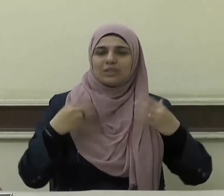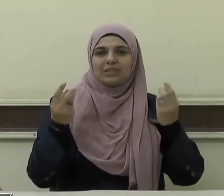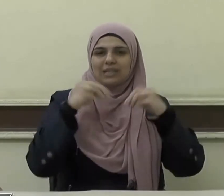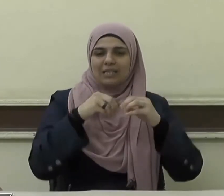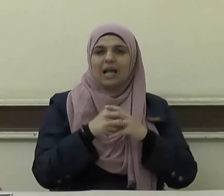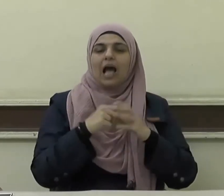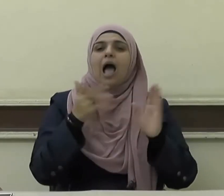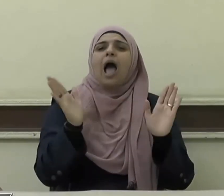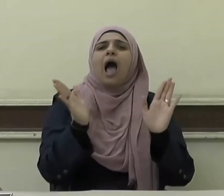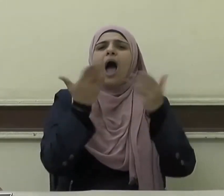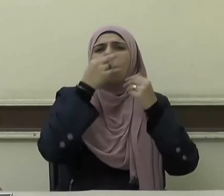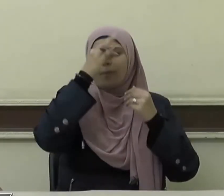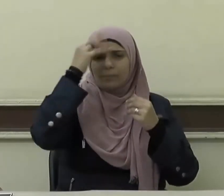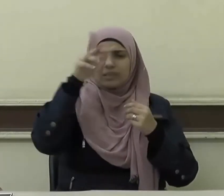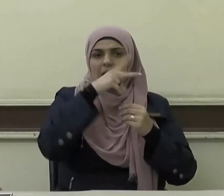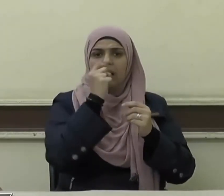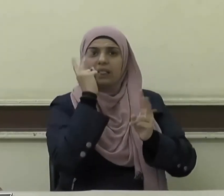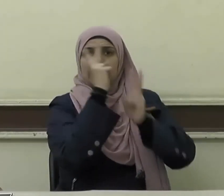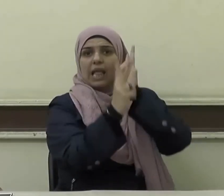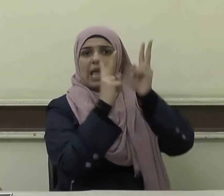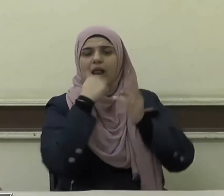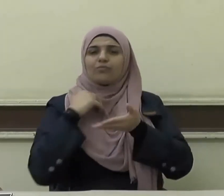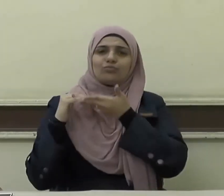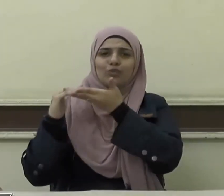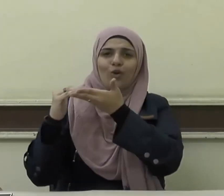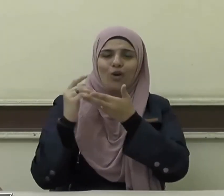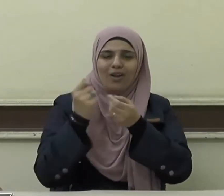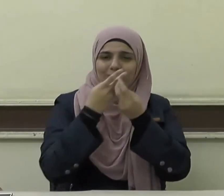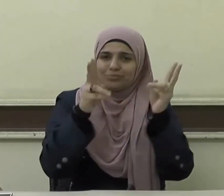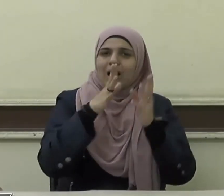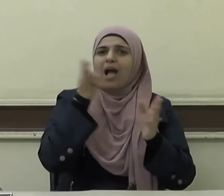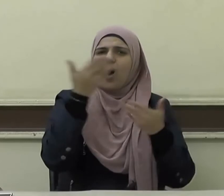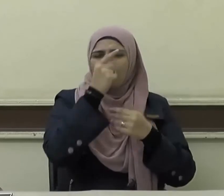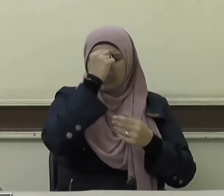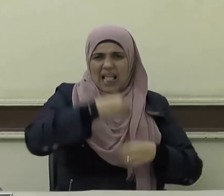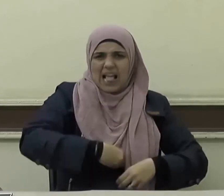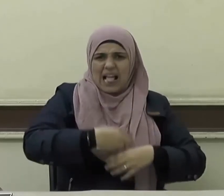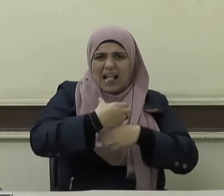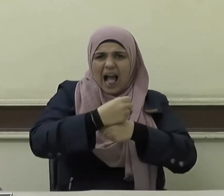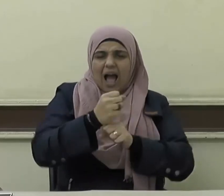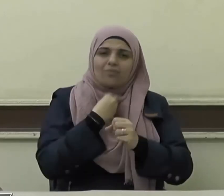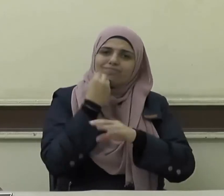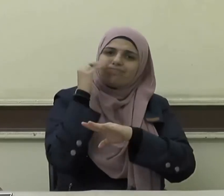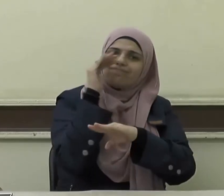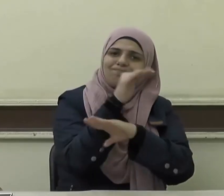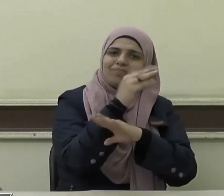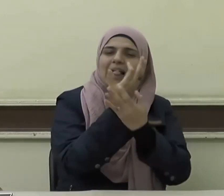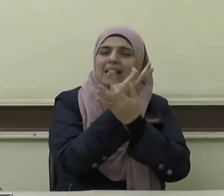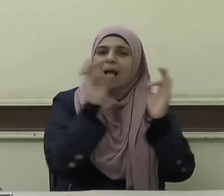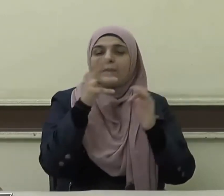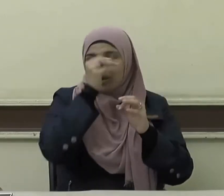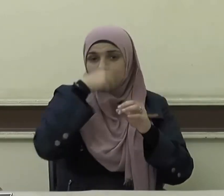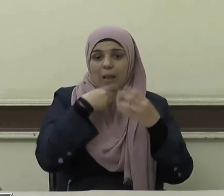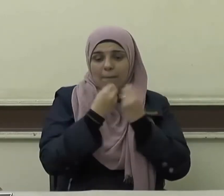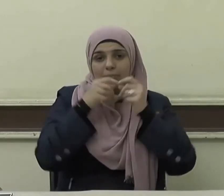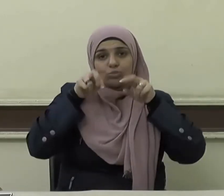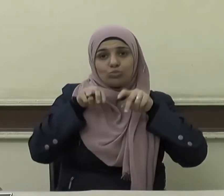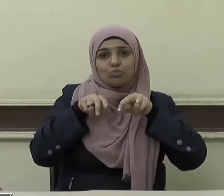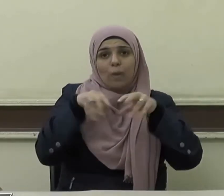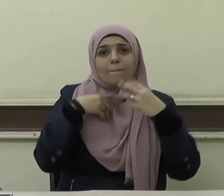أو تقضي عنه دينا أو تطرد عنه جوعا وأن أمشي مع أخي لي